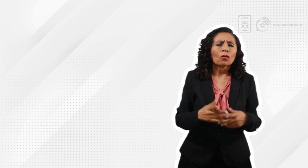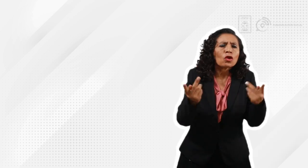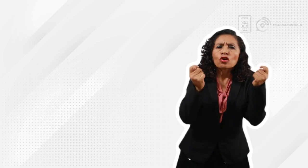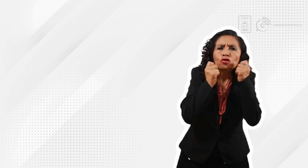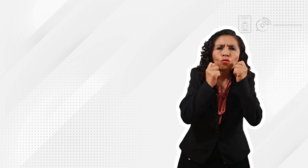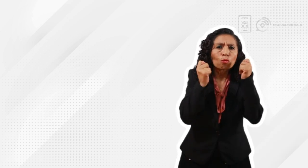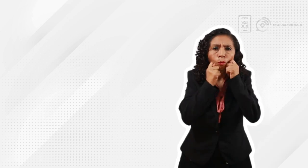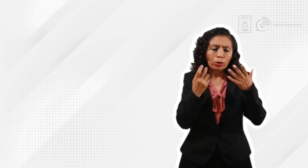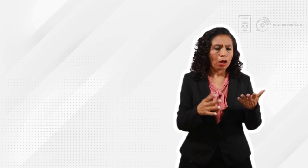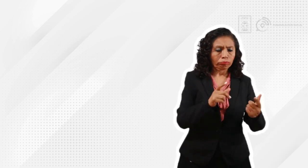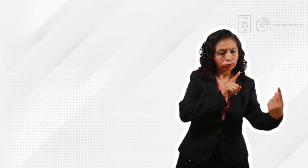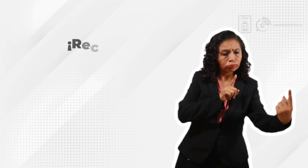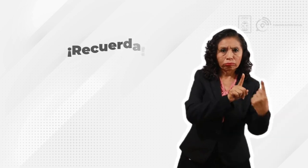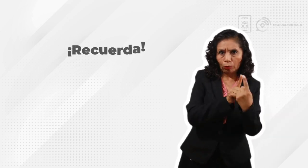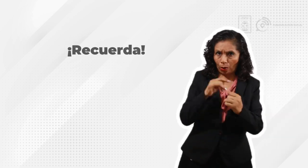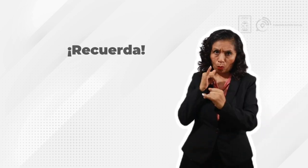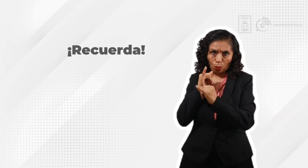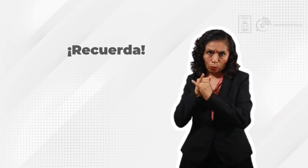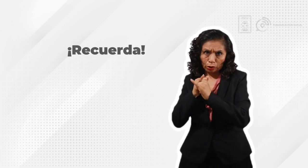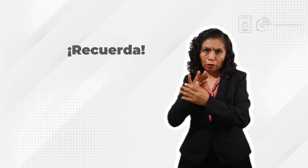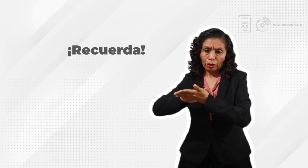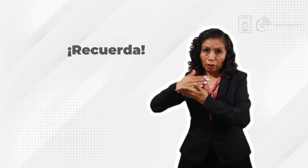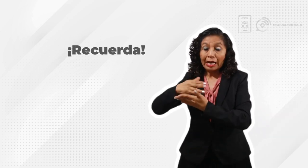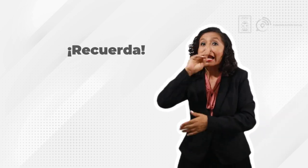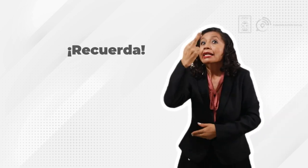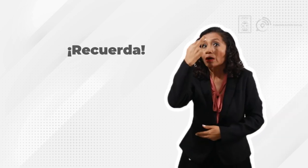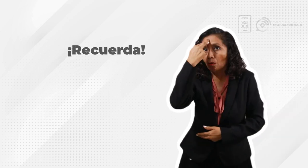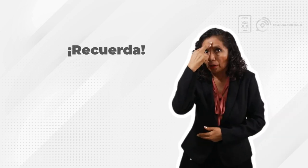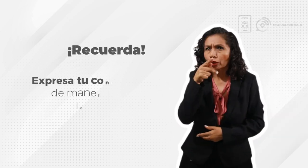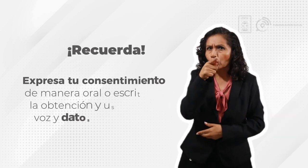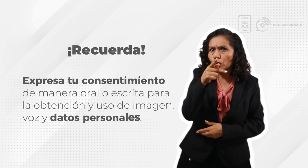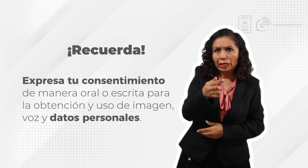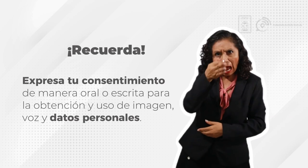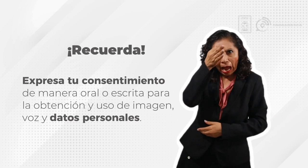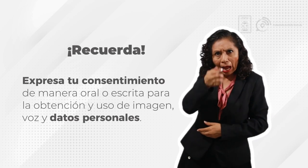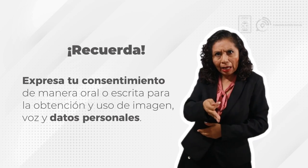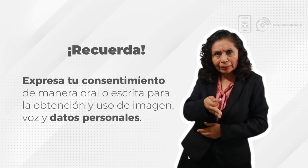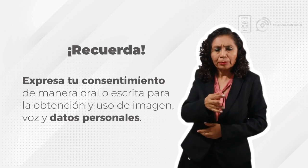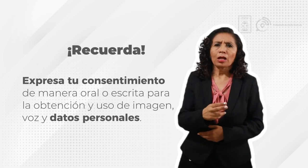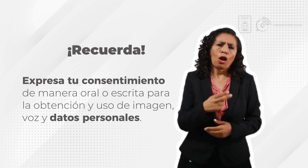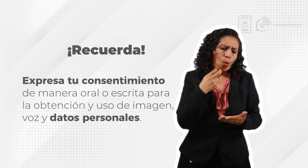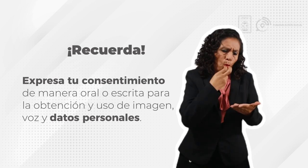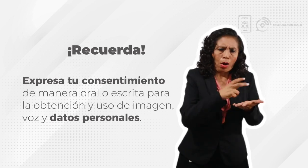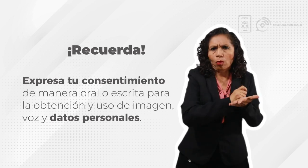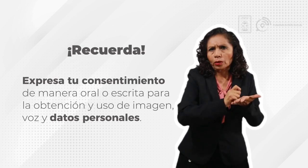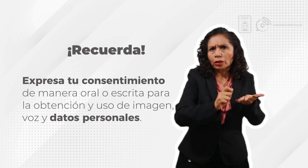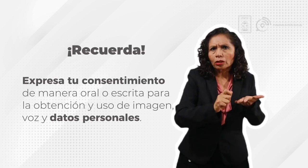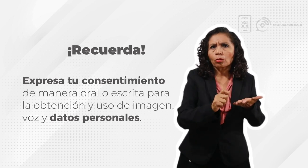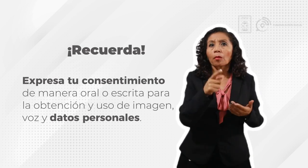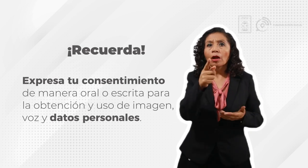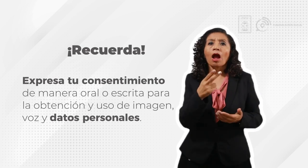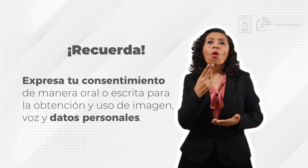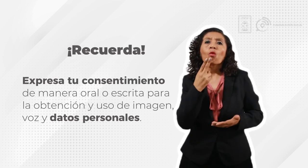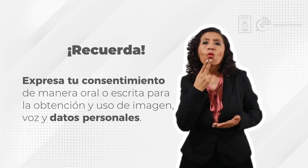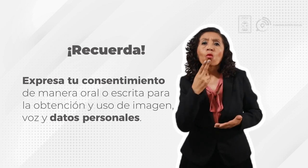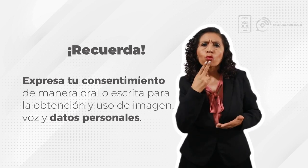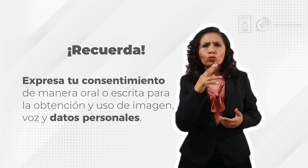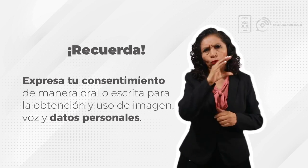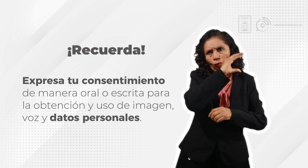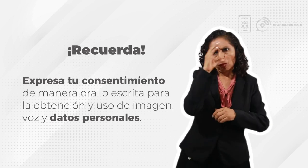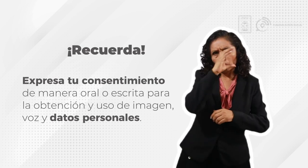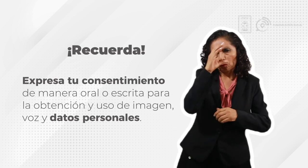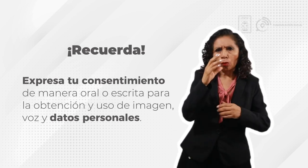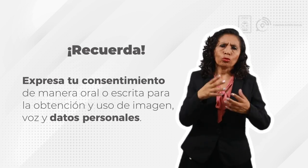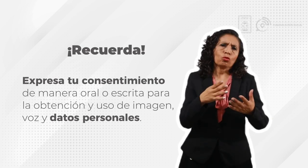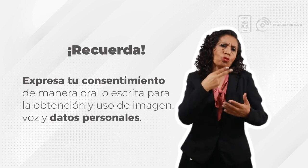Sin importar la modalidad en la que quieras participar, recuerda expresar tu consentimiento de manera oral o escrita para